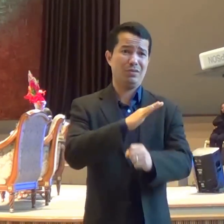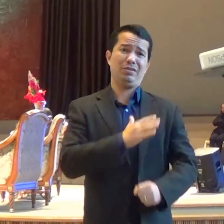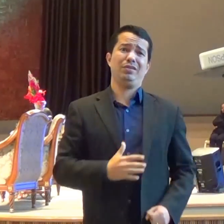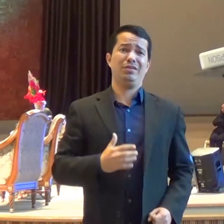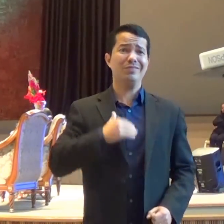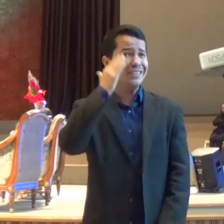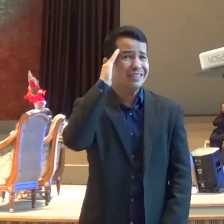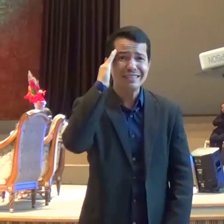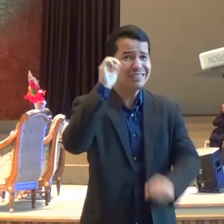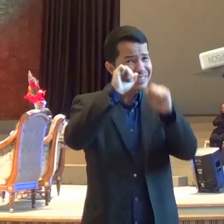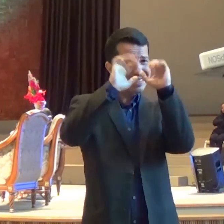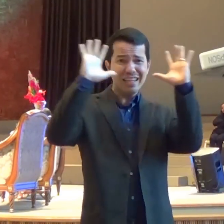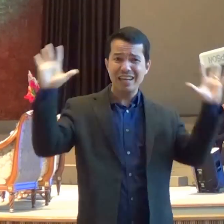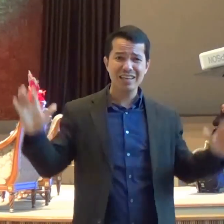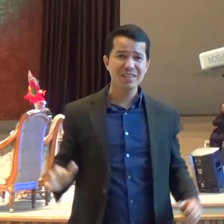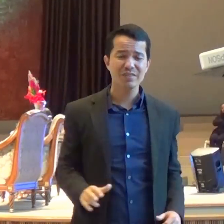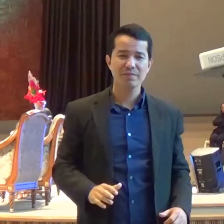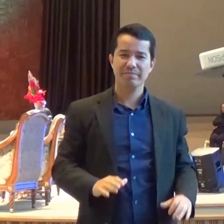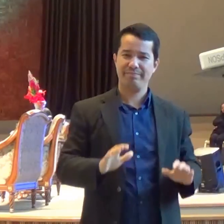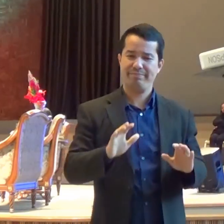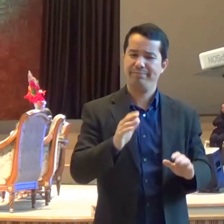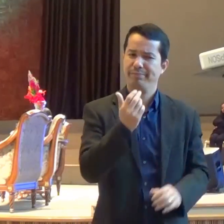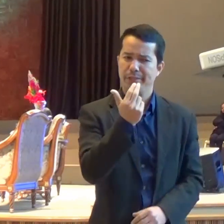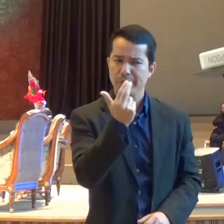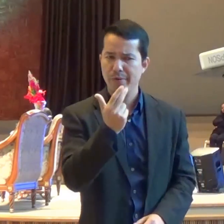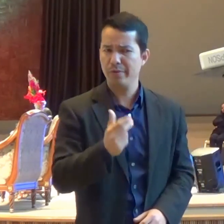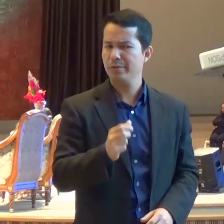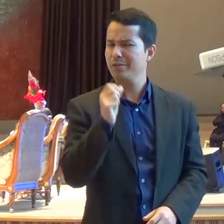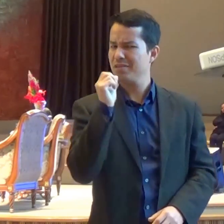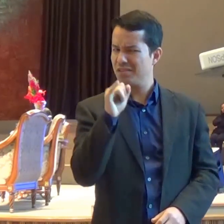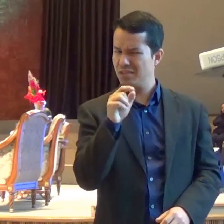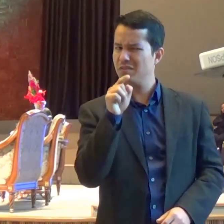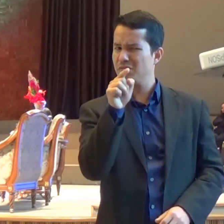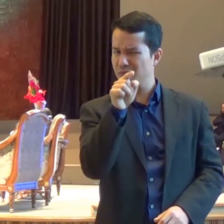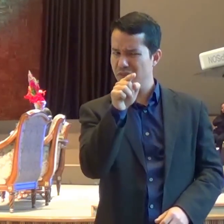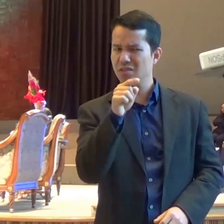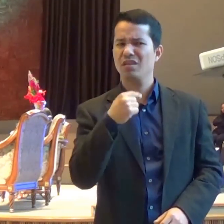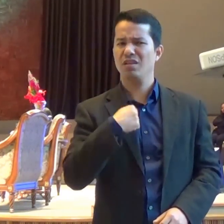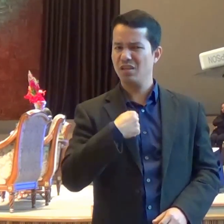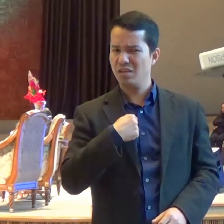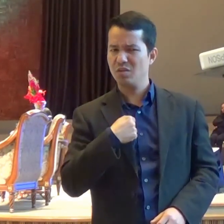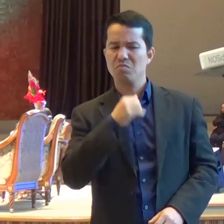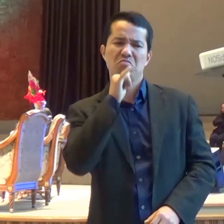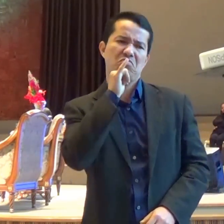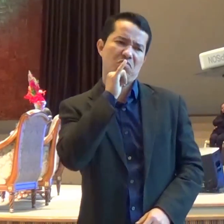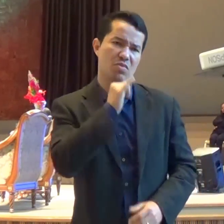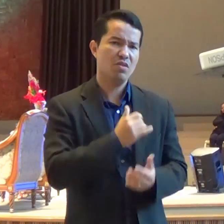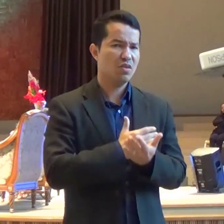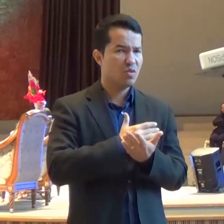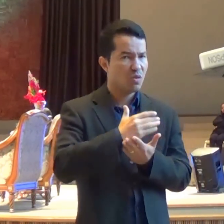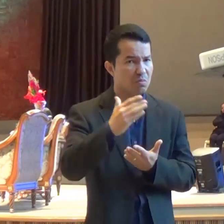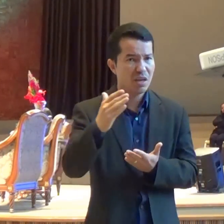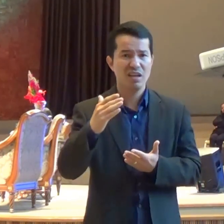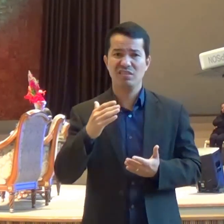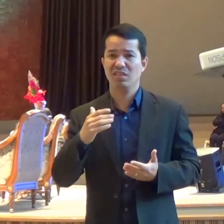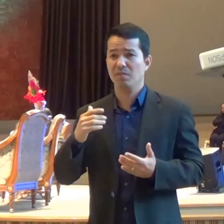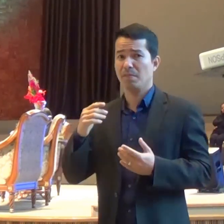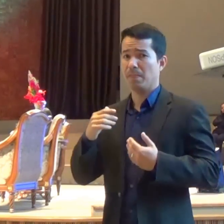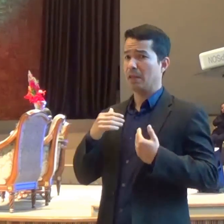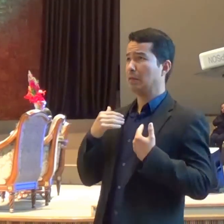E que se a gente for fazer Uma conta corrente Na presença de Deus Eu estou perdido Eu vou perder Essa